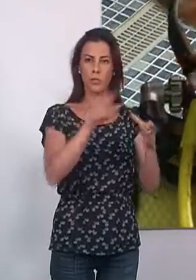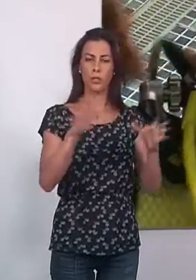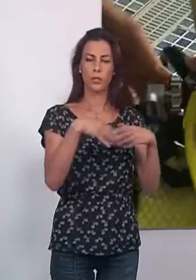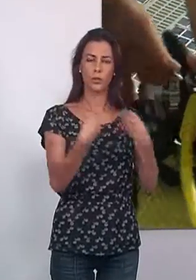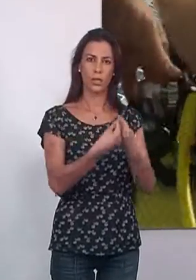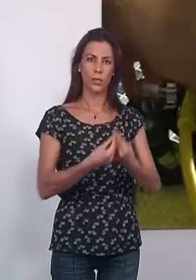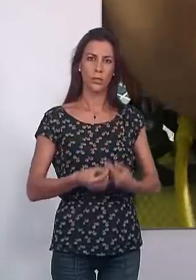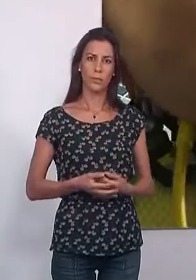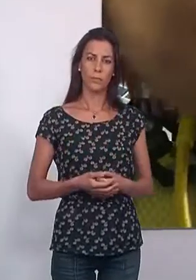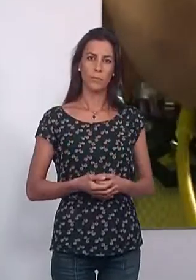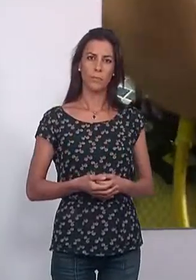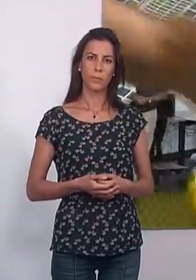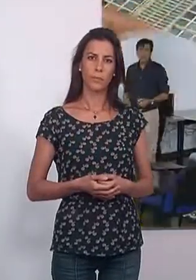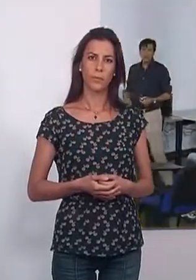personas.